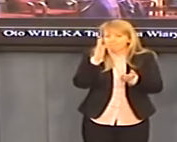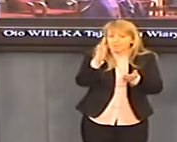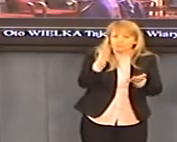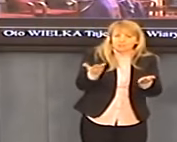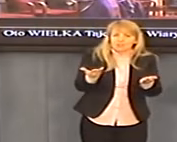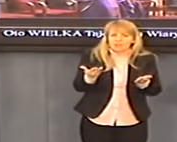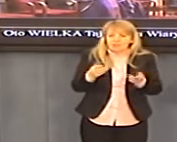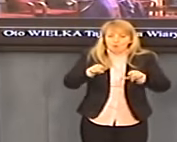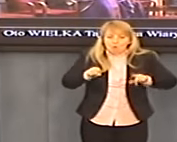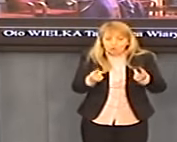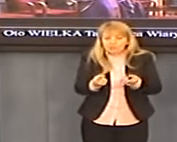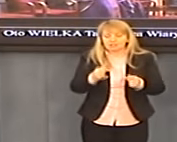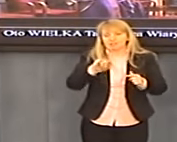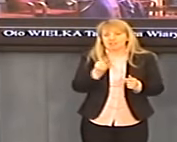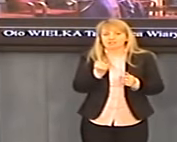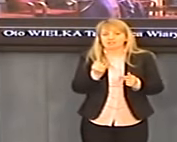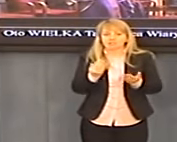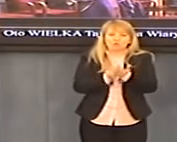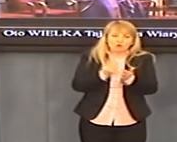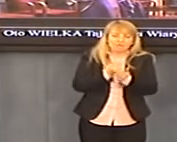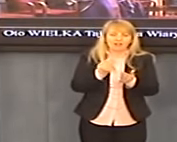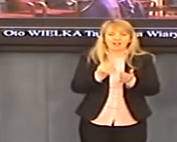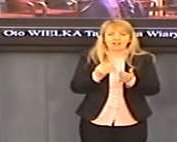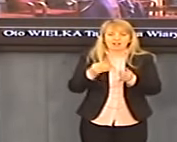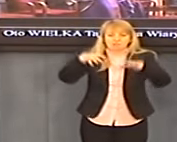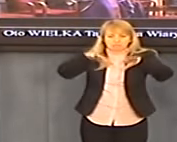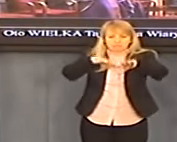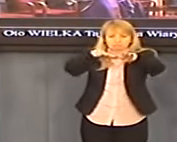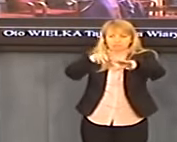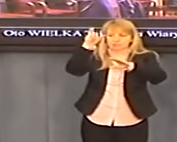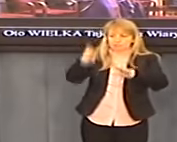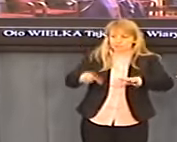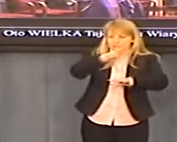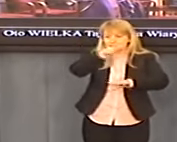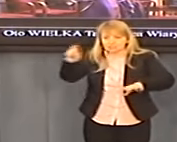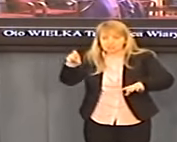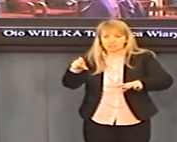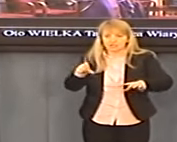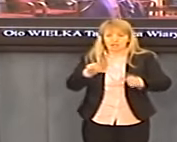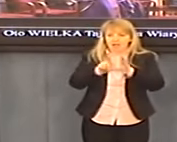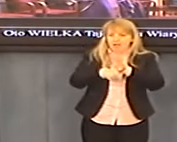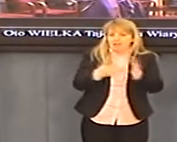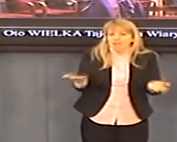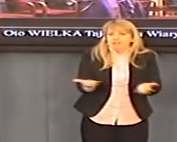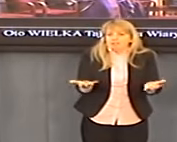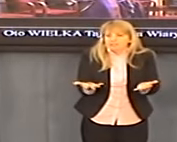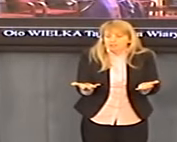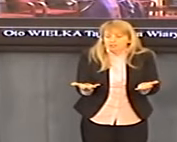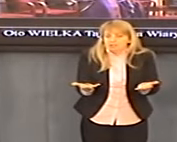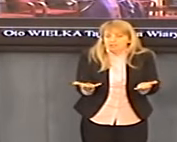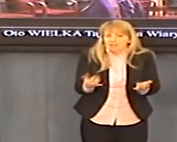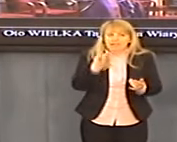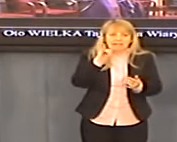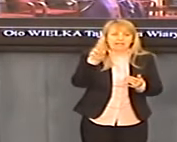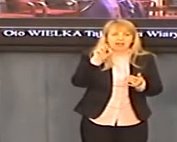polegać na zorganizowaniu jakiejś nowej wyprawy krzyżowej na przykład? Tylko dokąd? Bo w Iraku już jesteśmy.